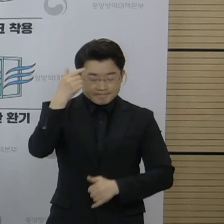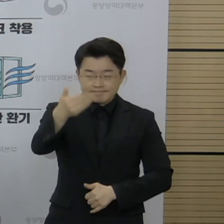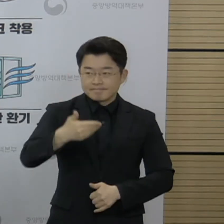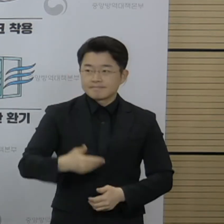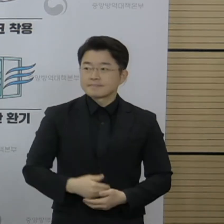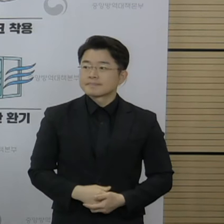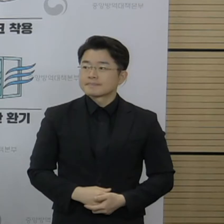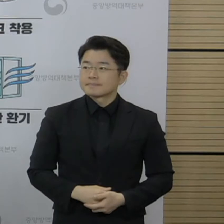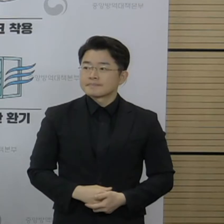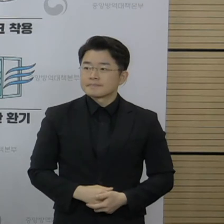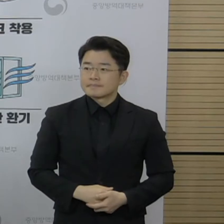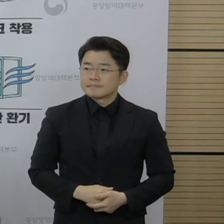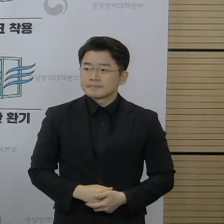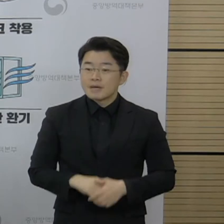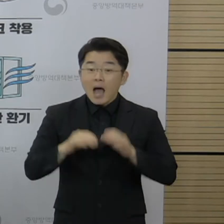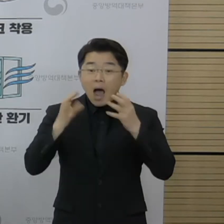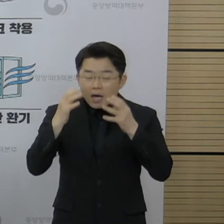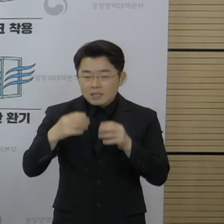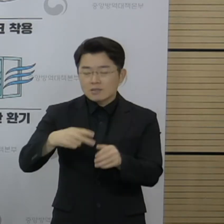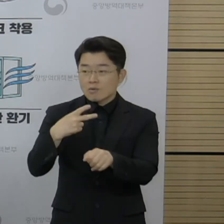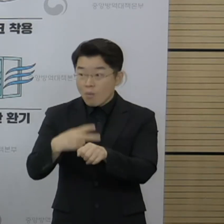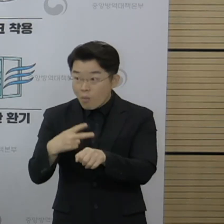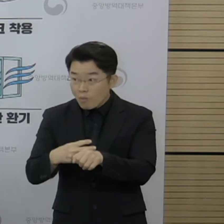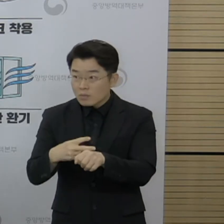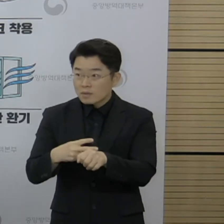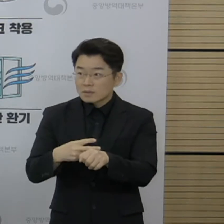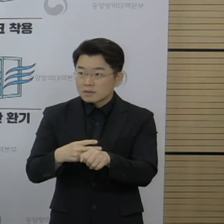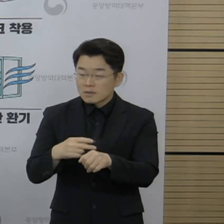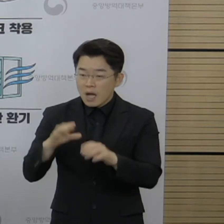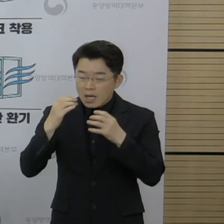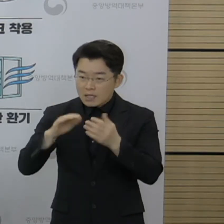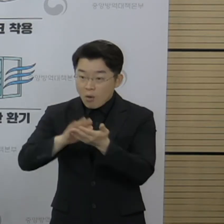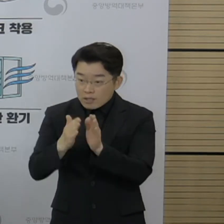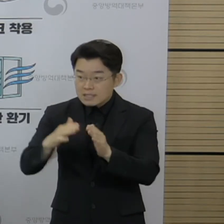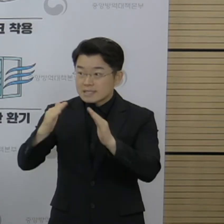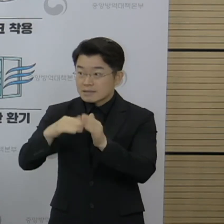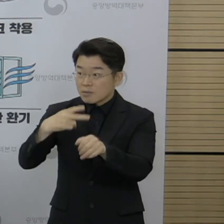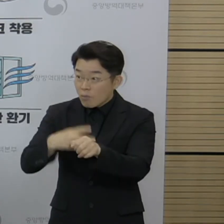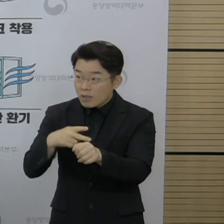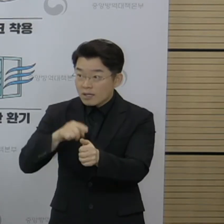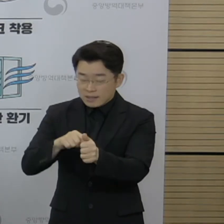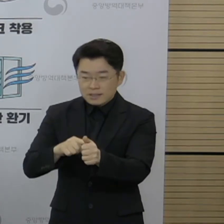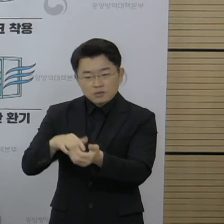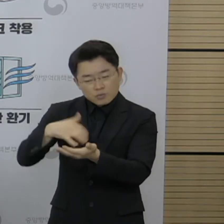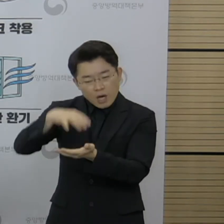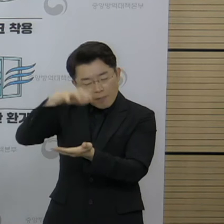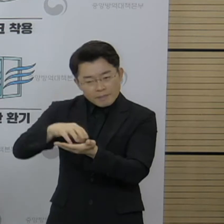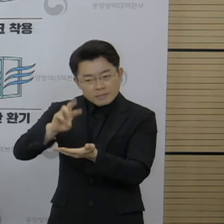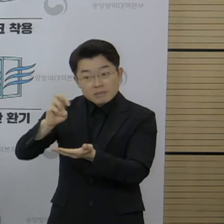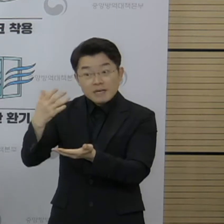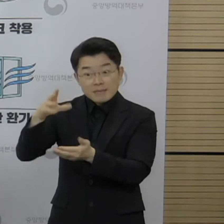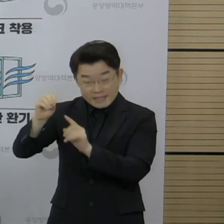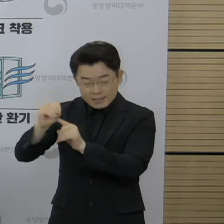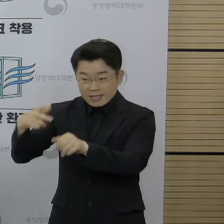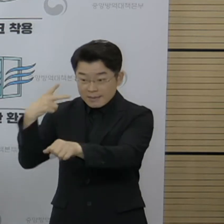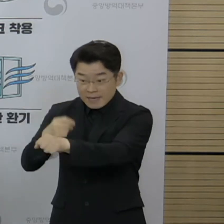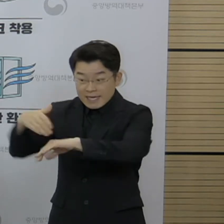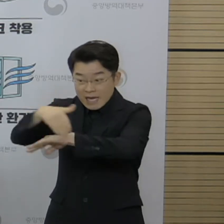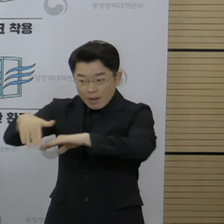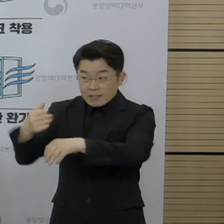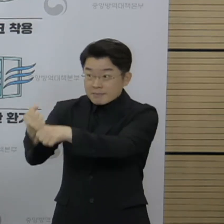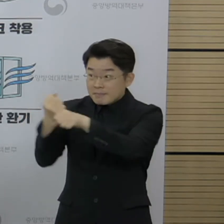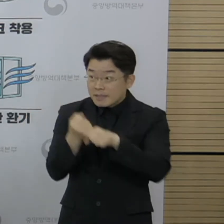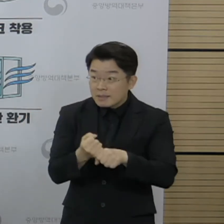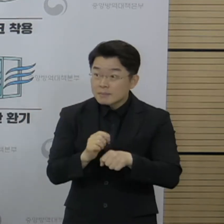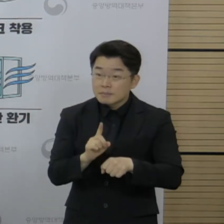교육, 보육 종사자 38만 명의 접종이 앞당겨진다고 했는데 그렇다면 당초 7월